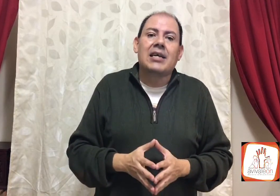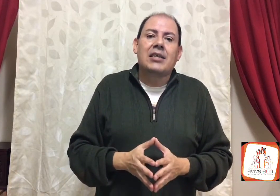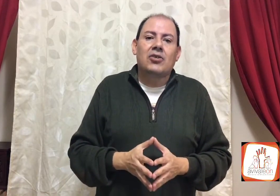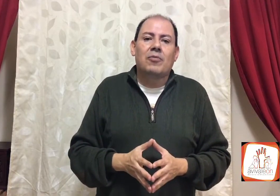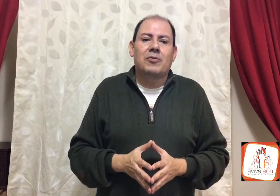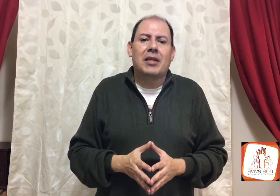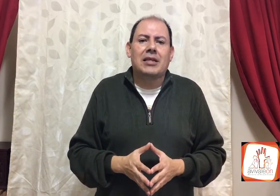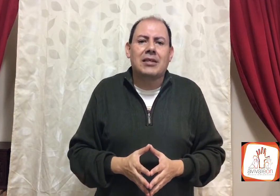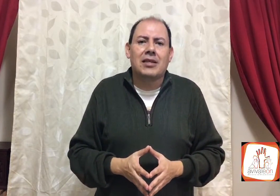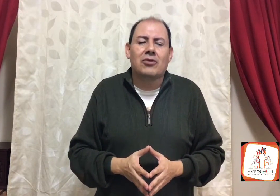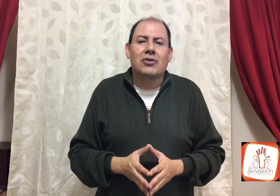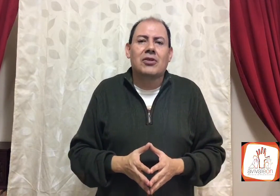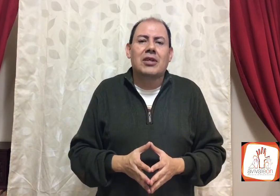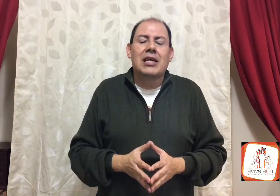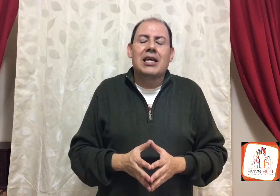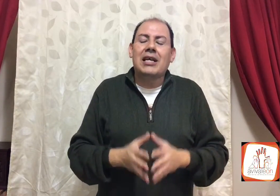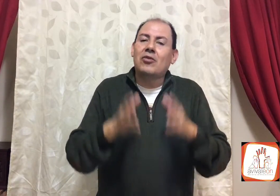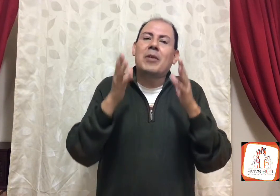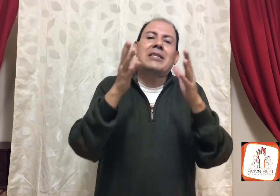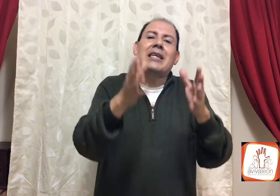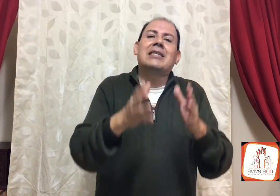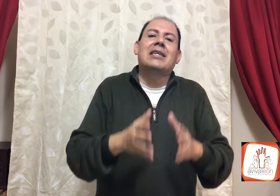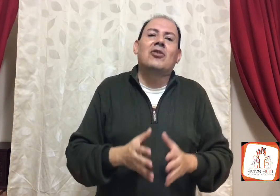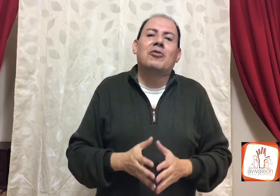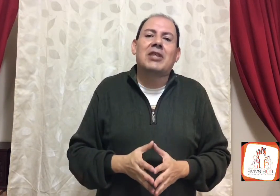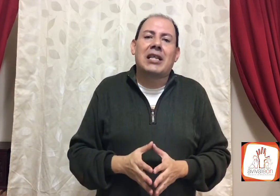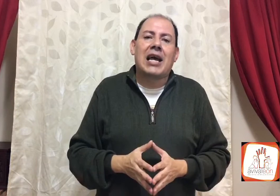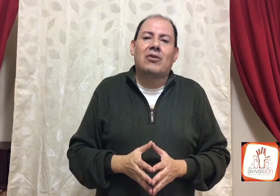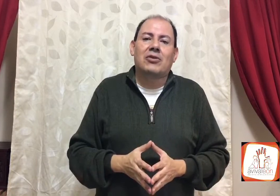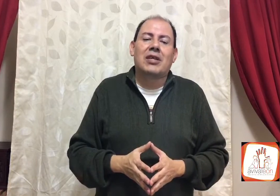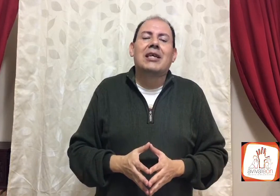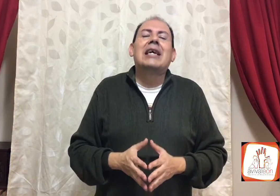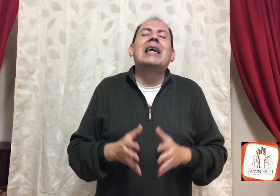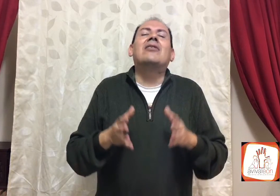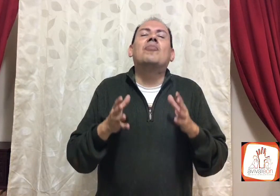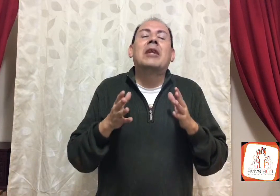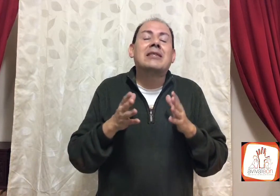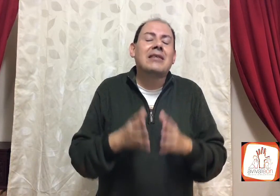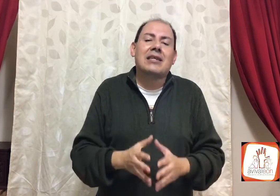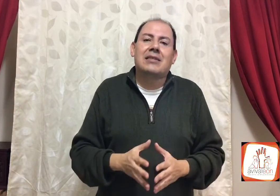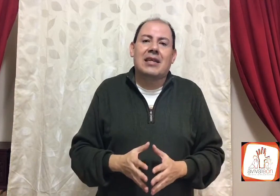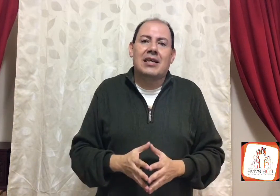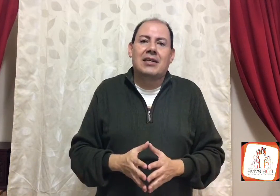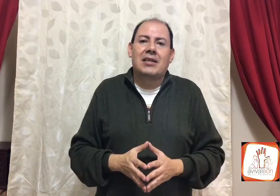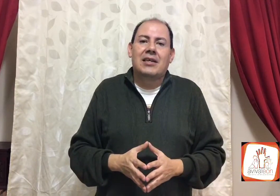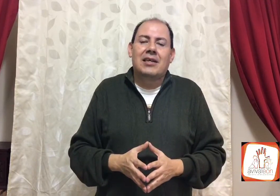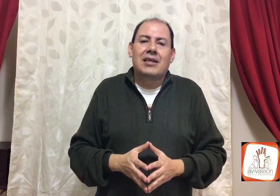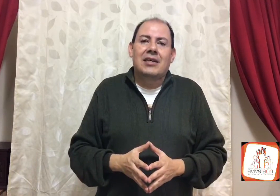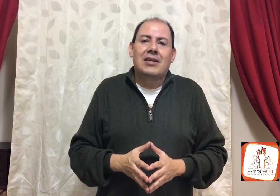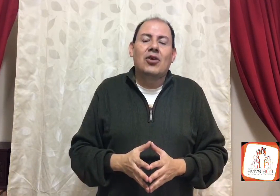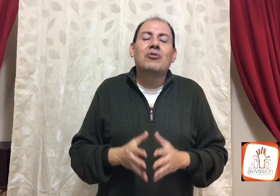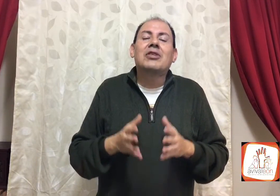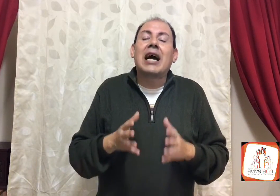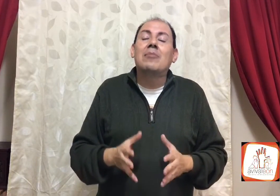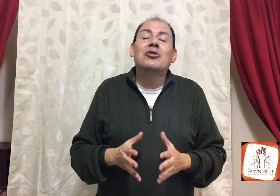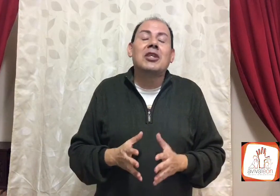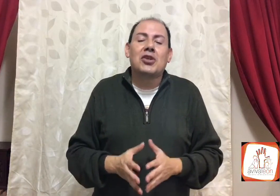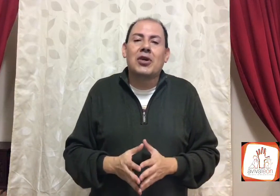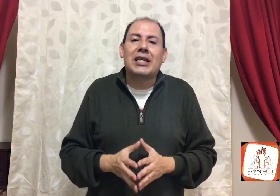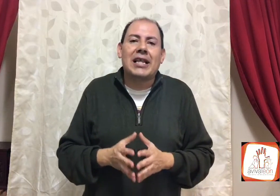somos bendecidos, en tu presencia, sanados, en tu presencia, no buscamos, Señor, en el